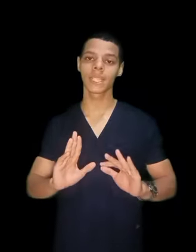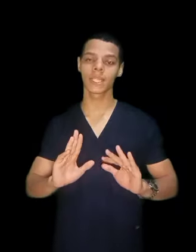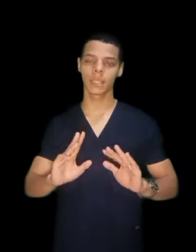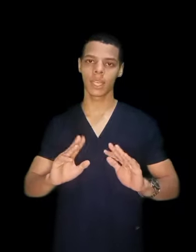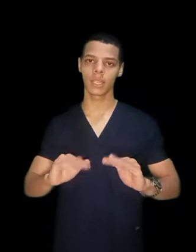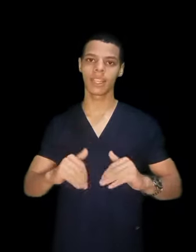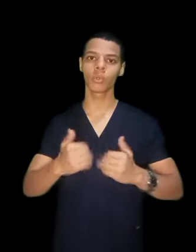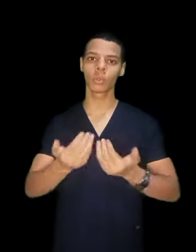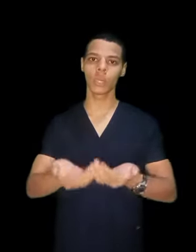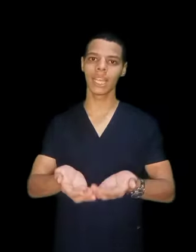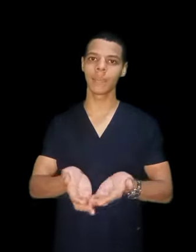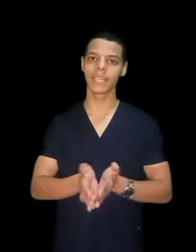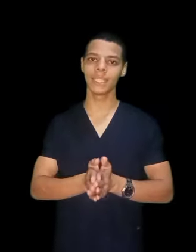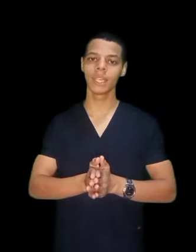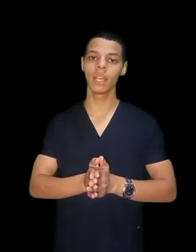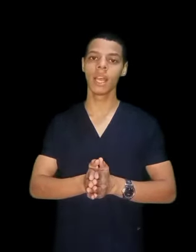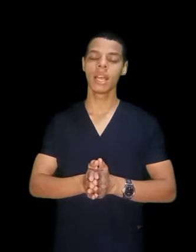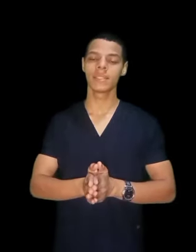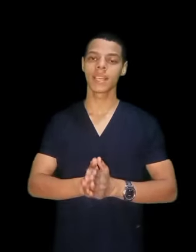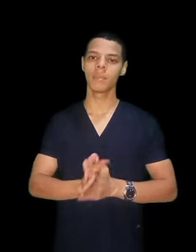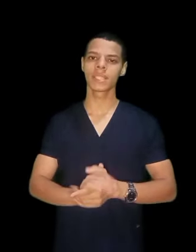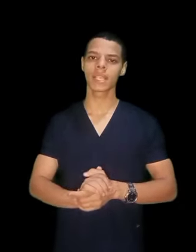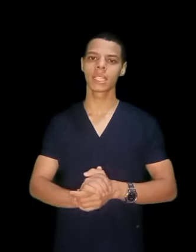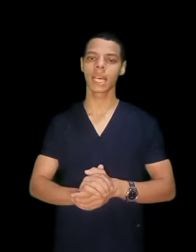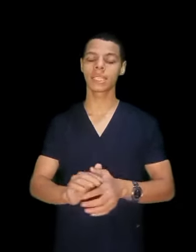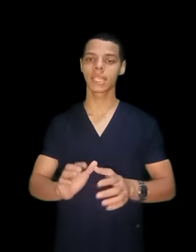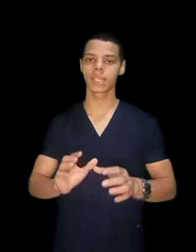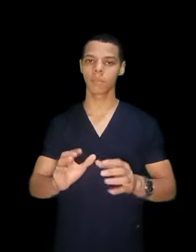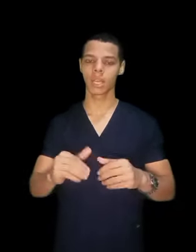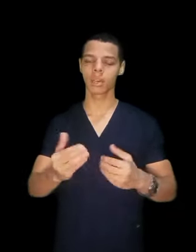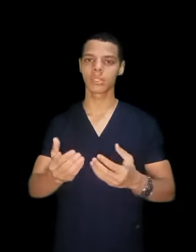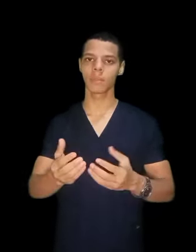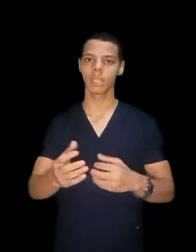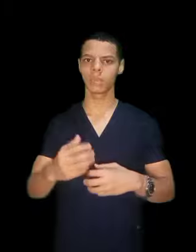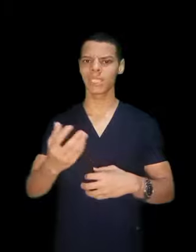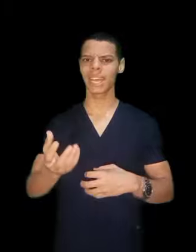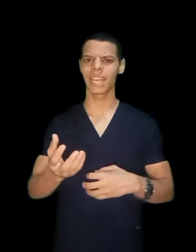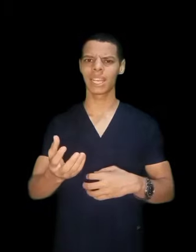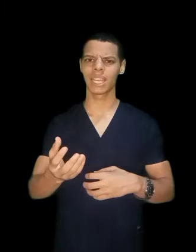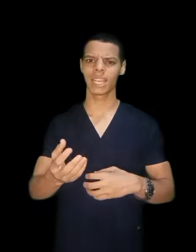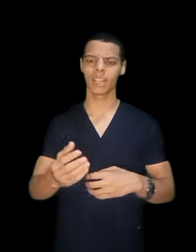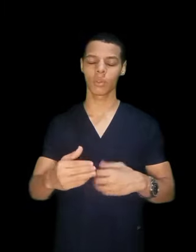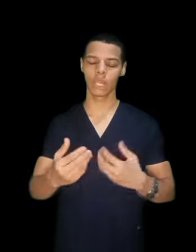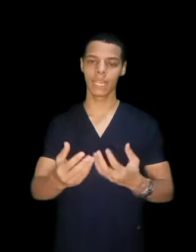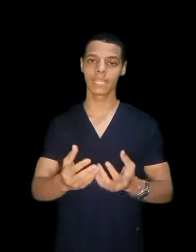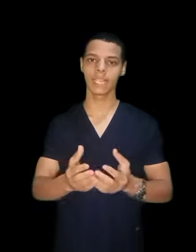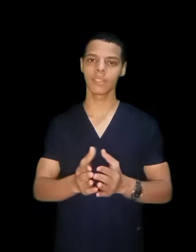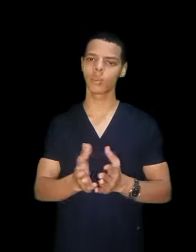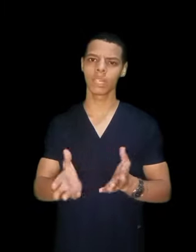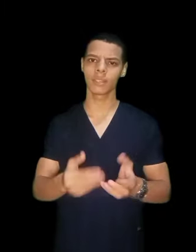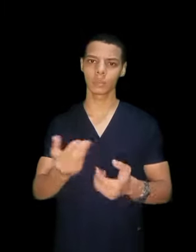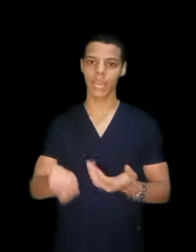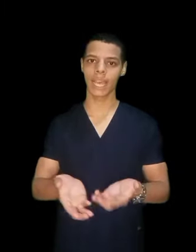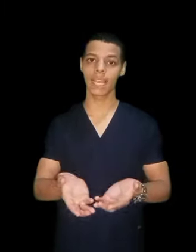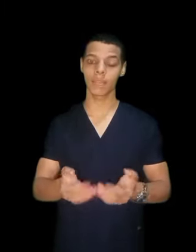انت تاخد كلية بعديها. زي مثلا عندك من الاقسام اللي بدخل كليات يعني الكليات المتحالك